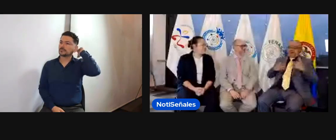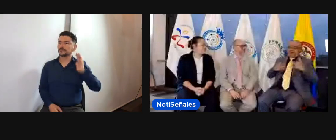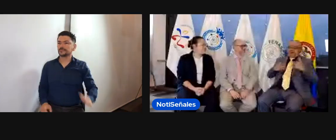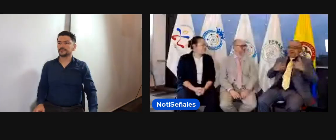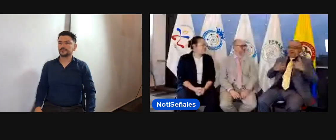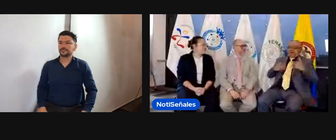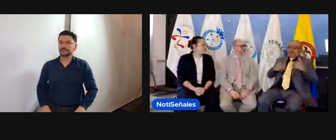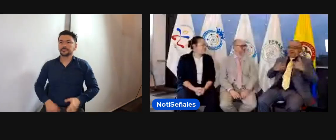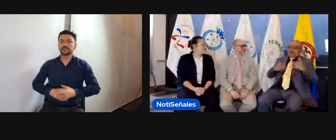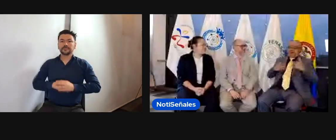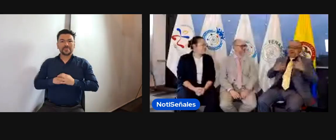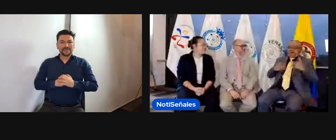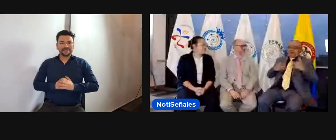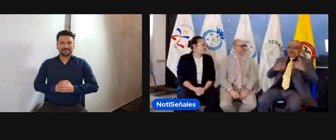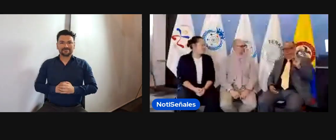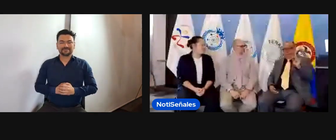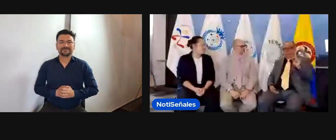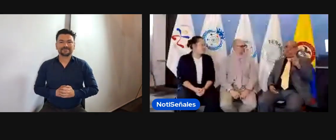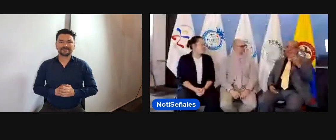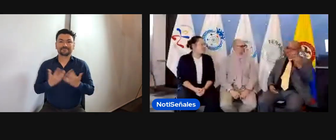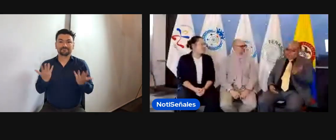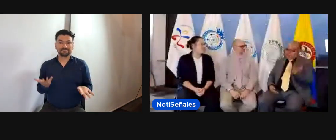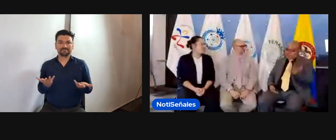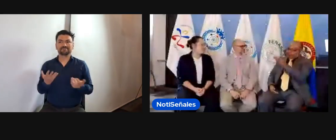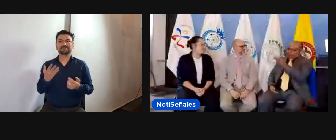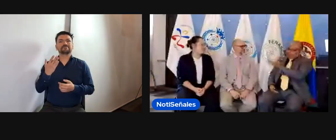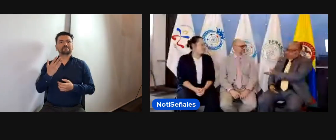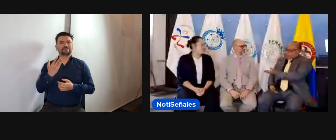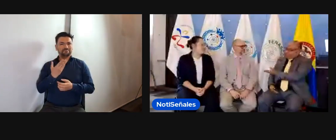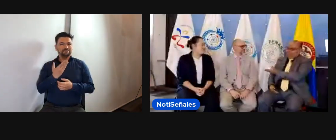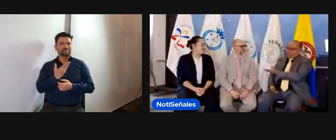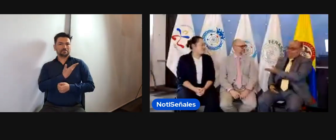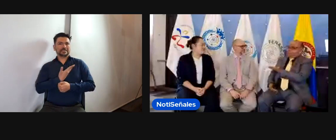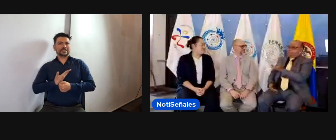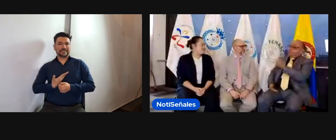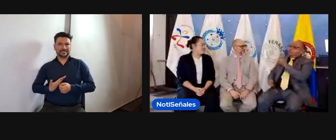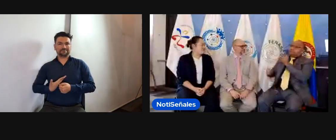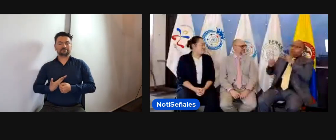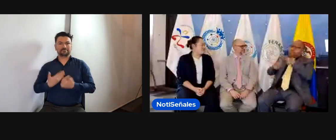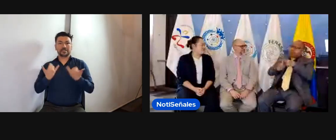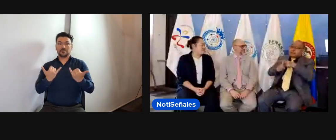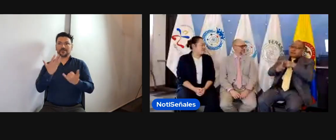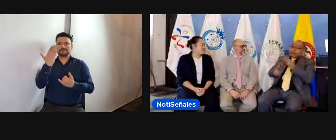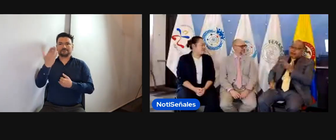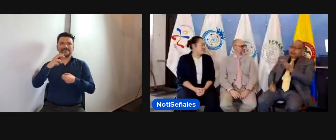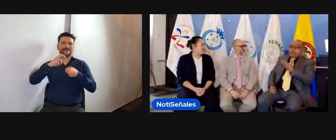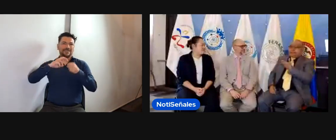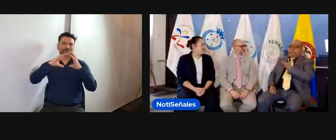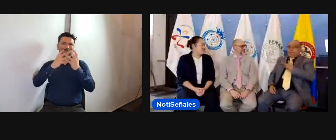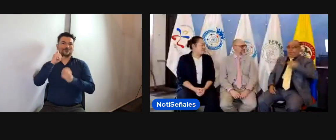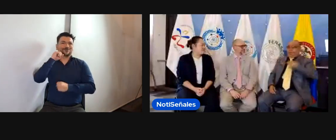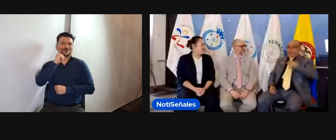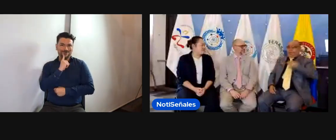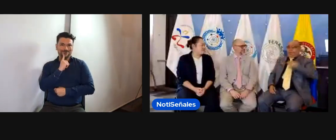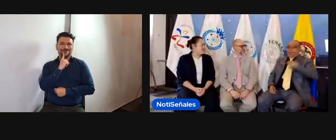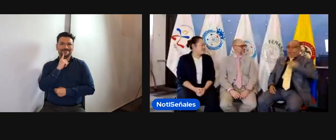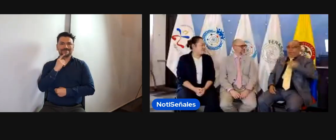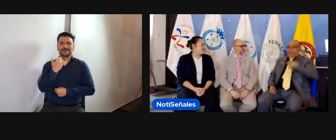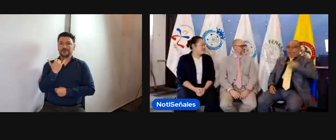Hoy me encuentro con el presidente de la WFD y adicionalmente me acompaña la